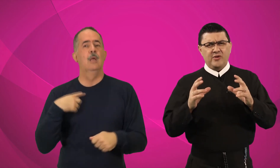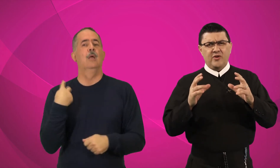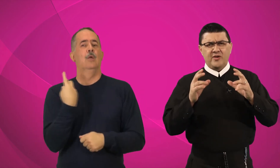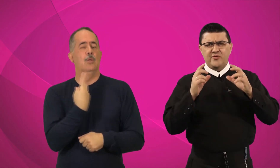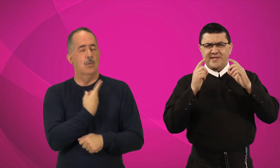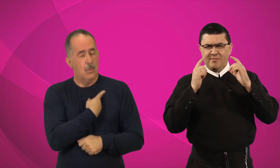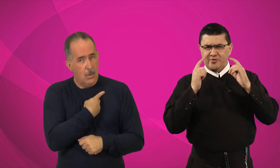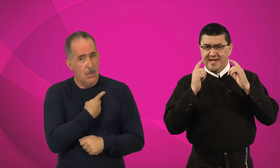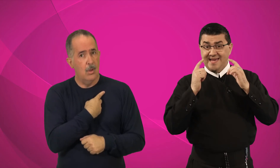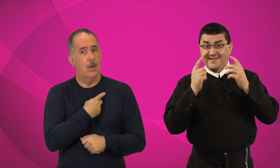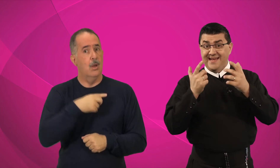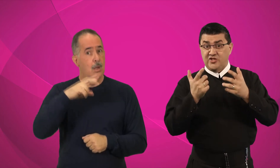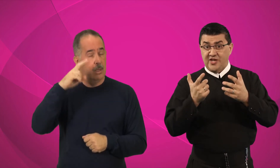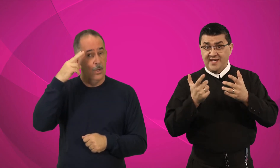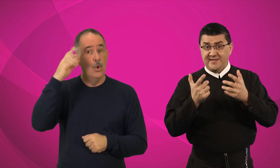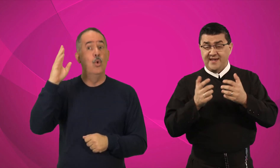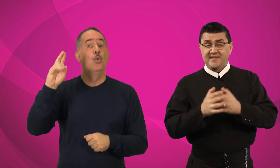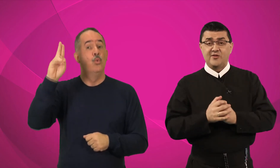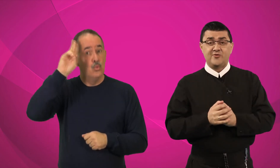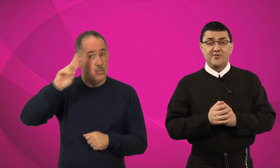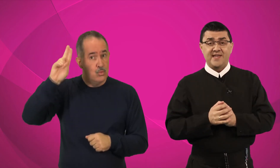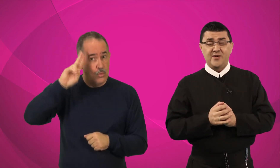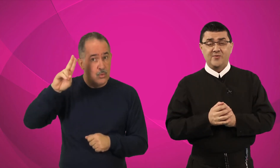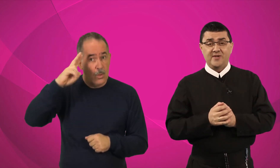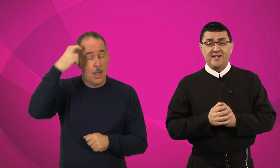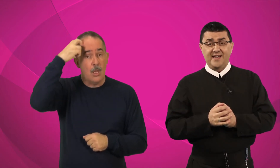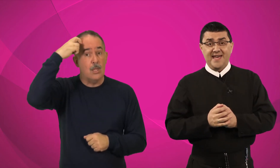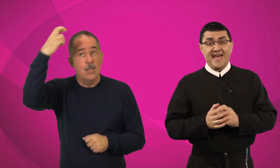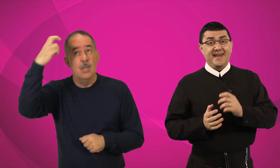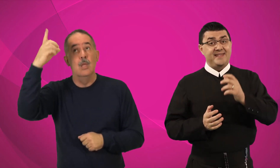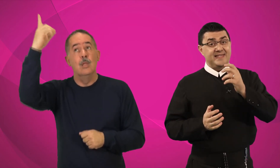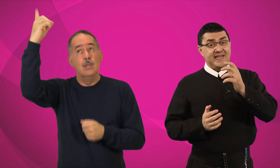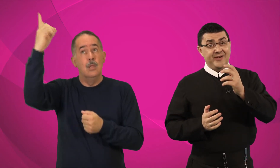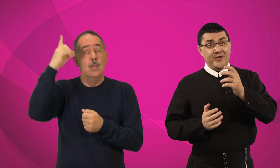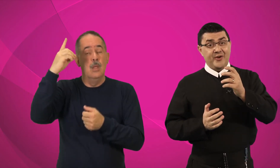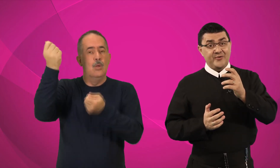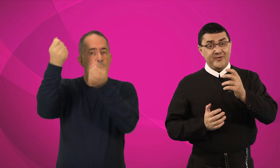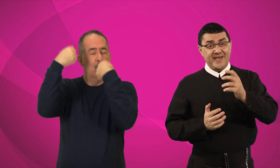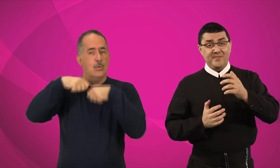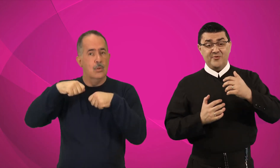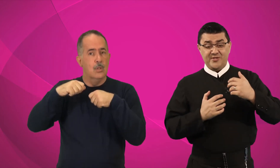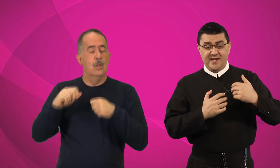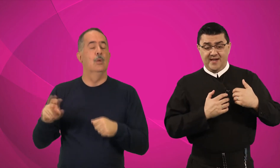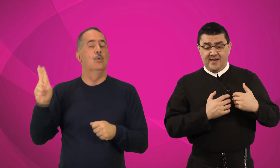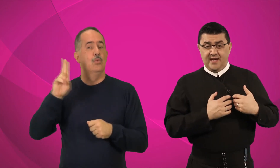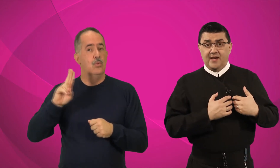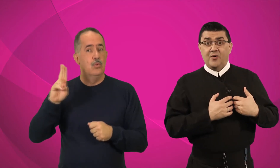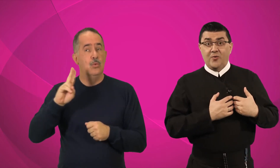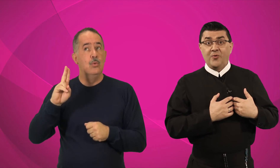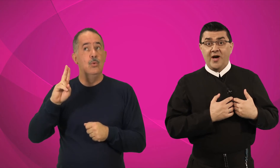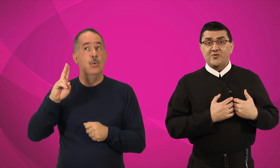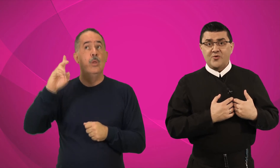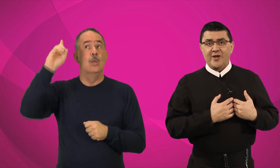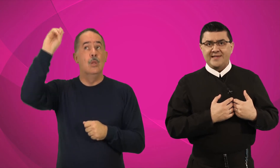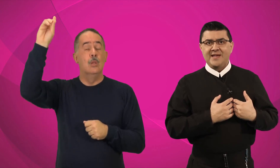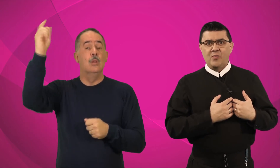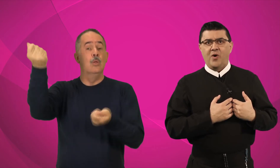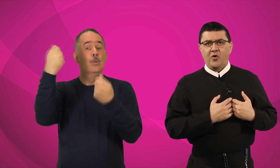que nós usemos a inteligência que Deus nos deu, é necessário que nós usemos o nosso coração bom,